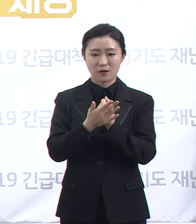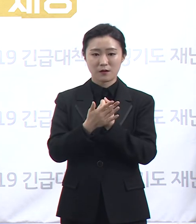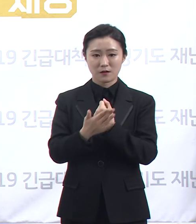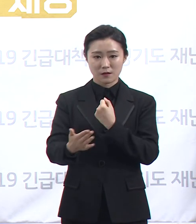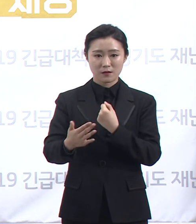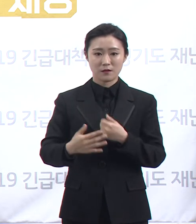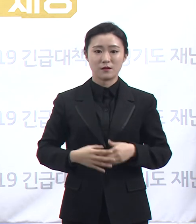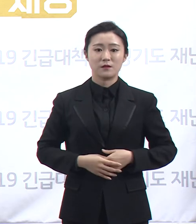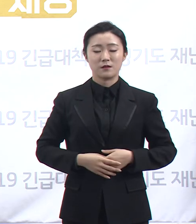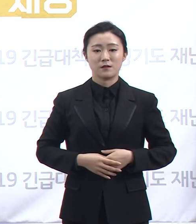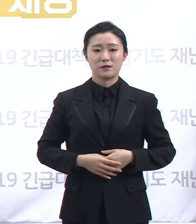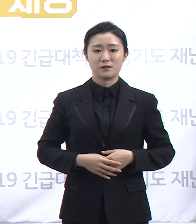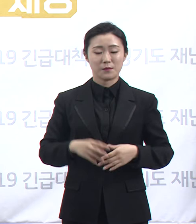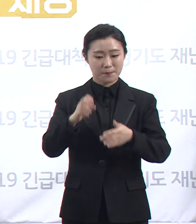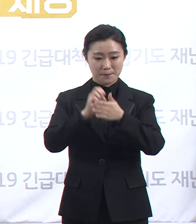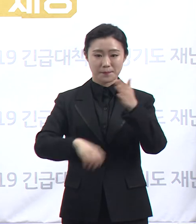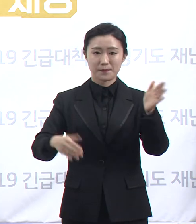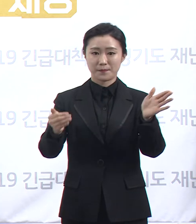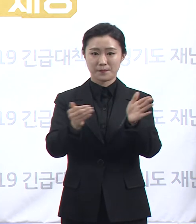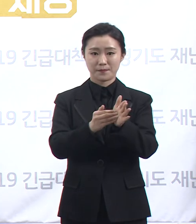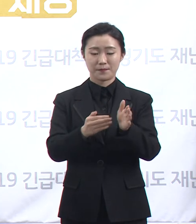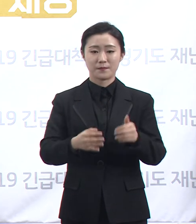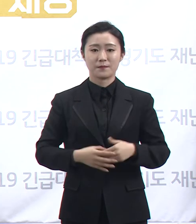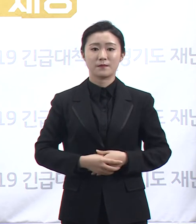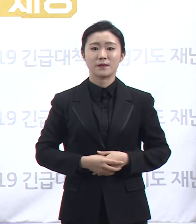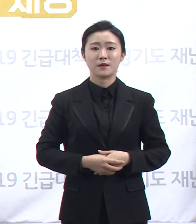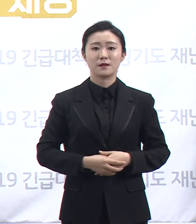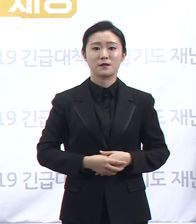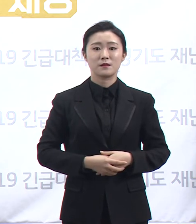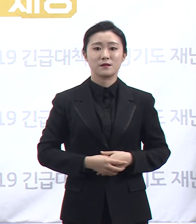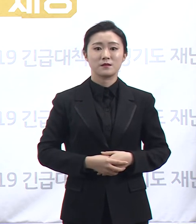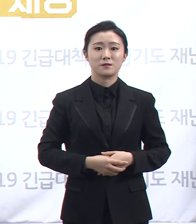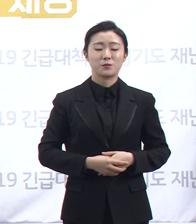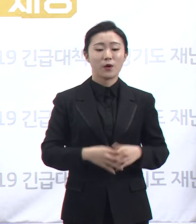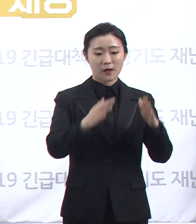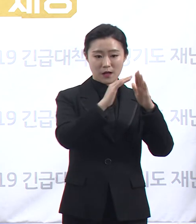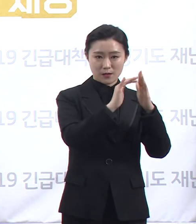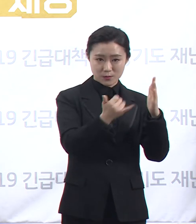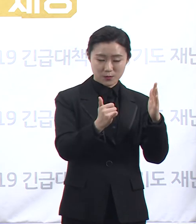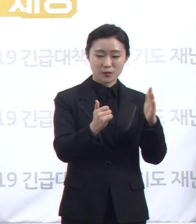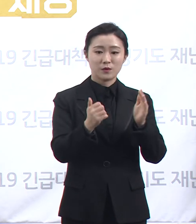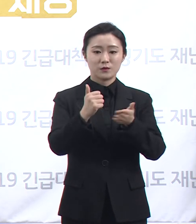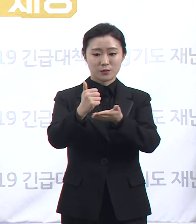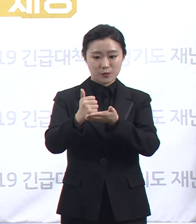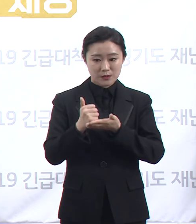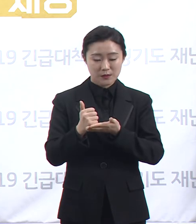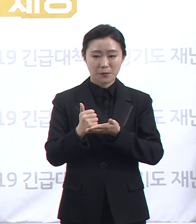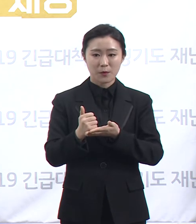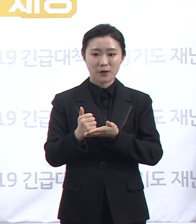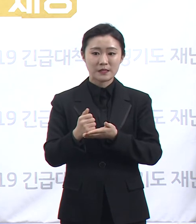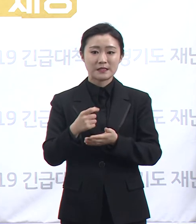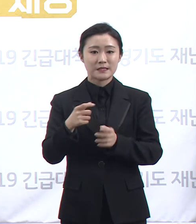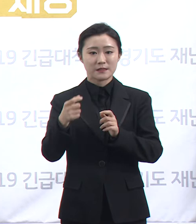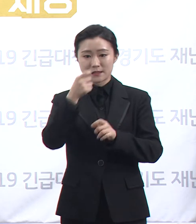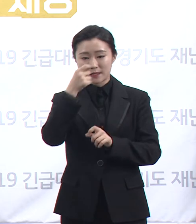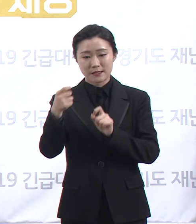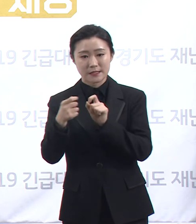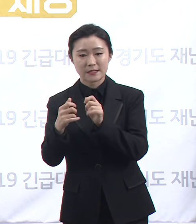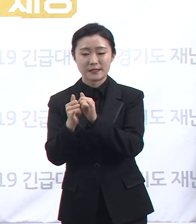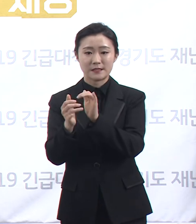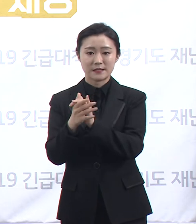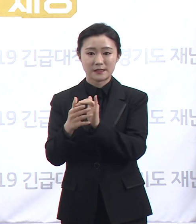확진자 19명 중 도내 확진자는 가족, 손님, 지인 등 18명입니다. 현재까지 접촉자는